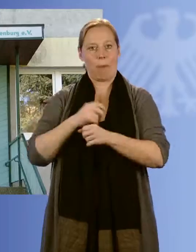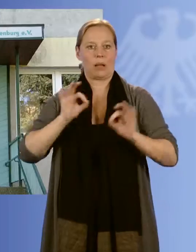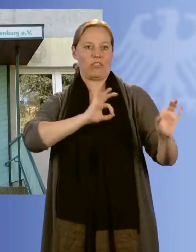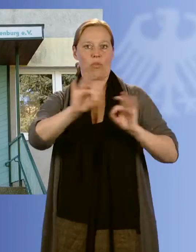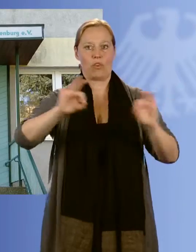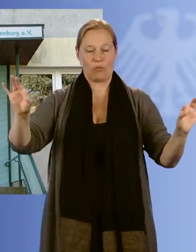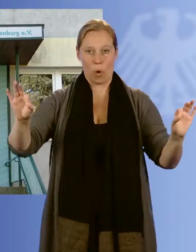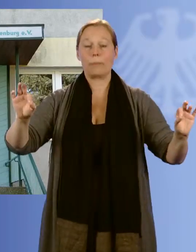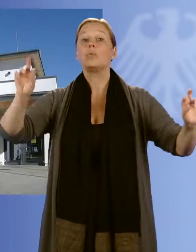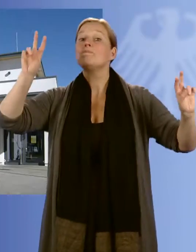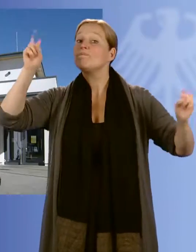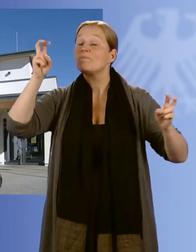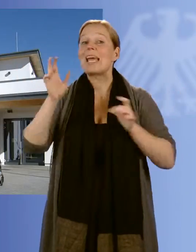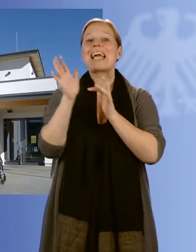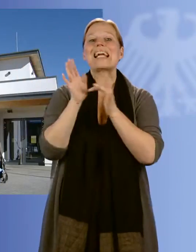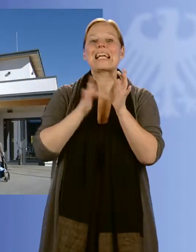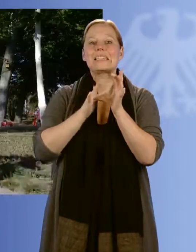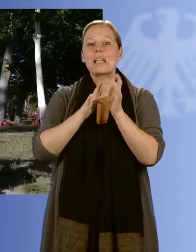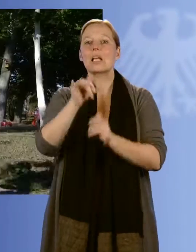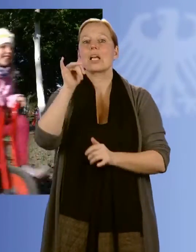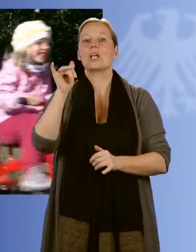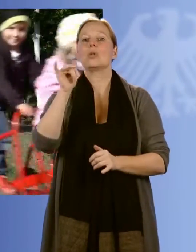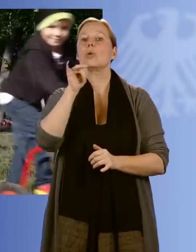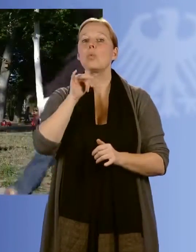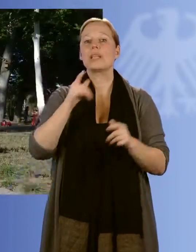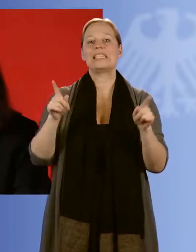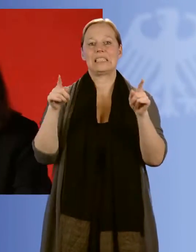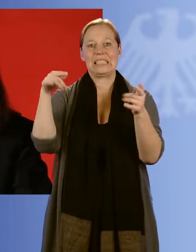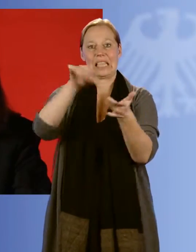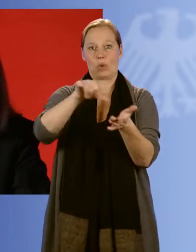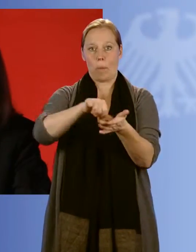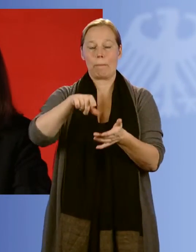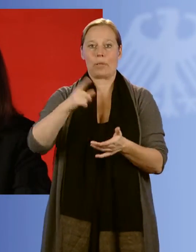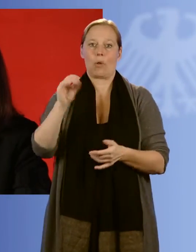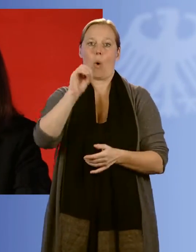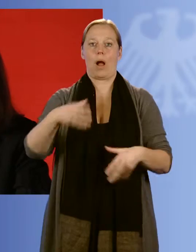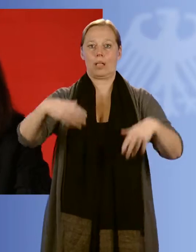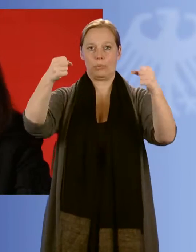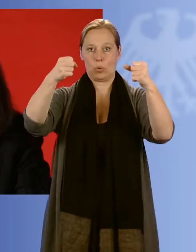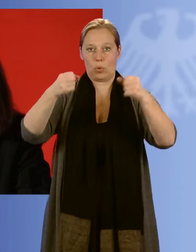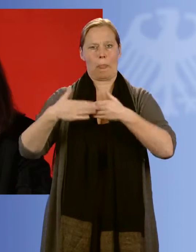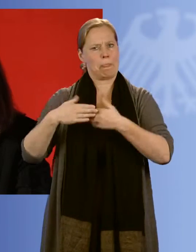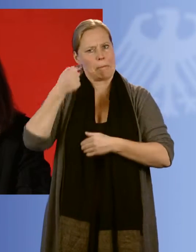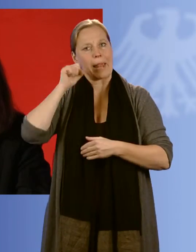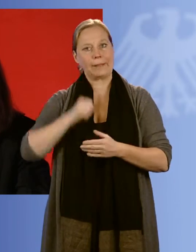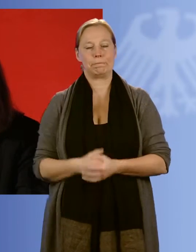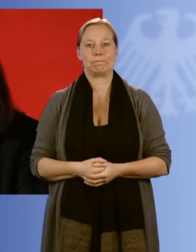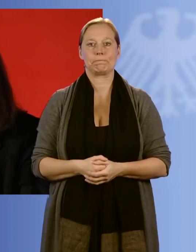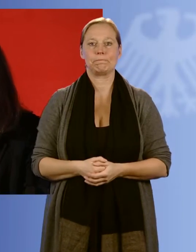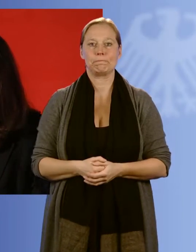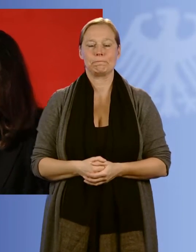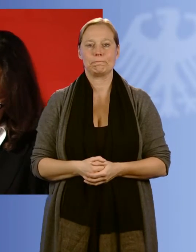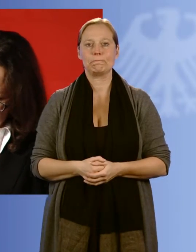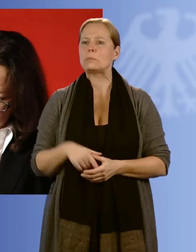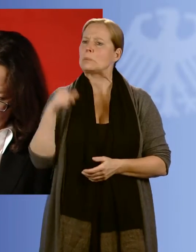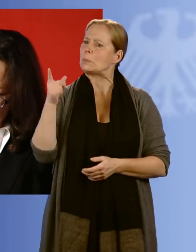gegründeten Christlichen Jugendzentrum in Oranienburg. Bei Berlin. Sie haben Menschen gewonnen und überzeugt. Sie haben in ihrer